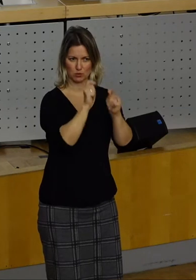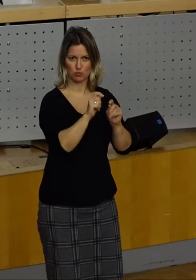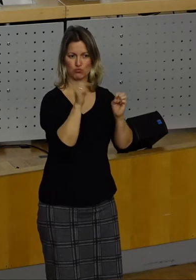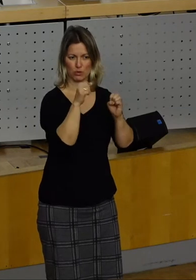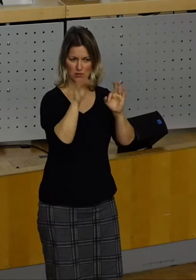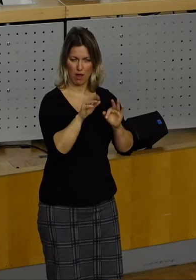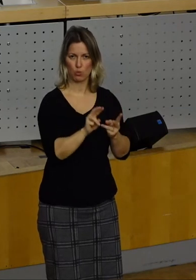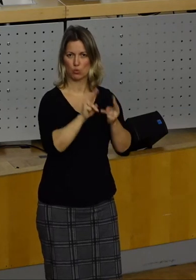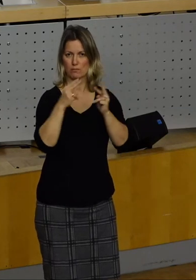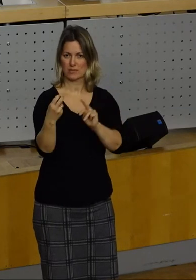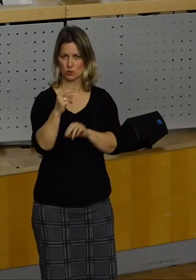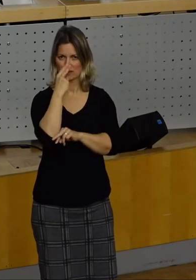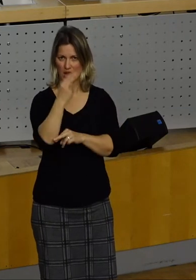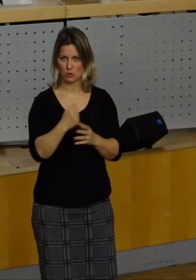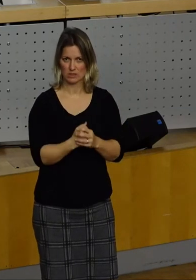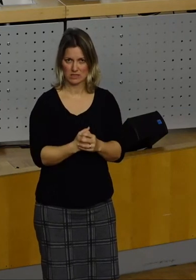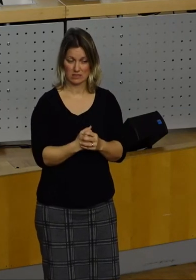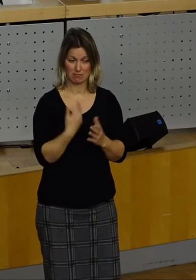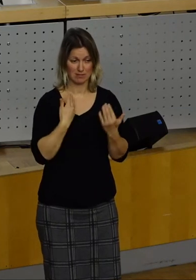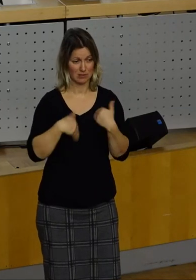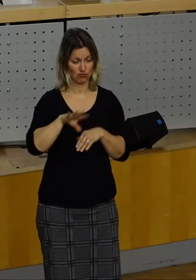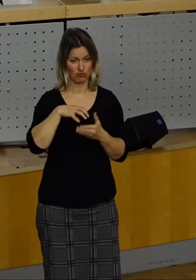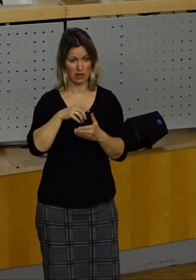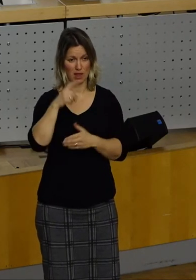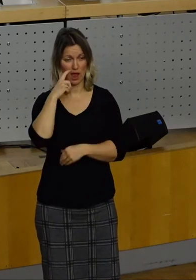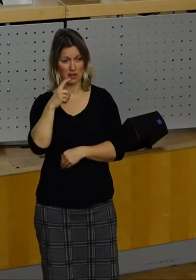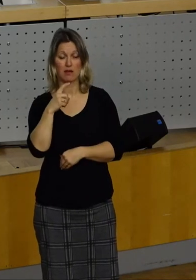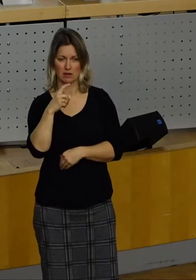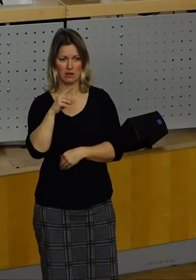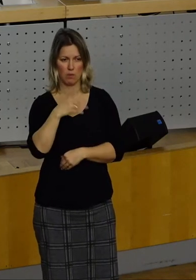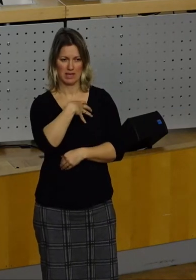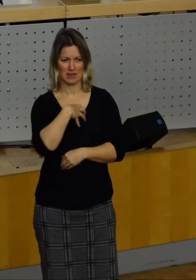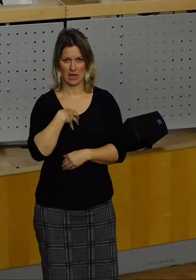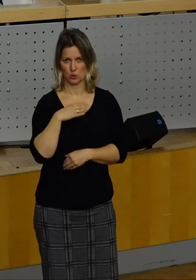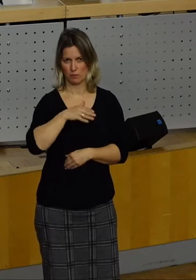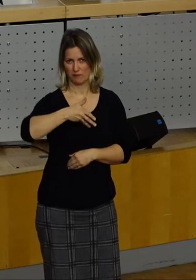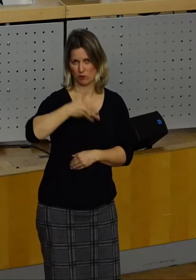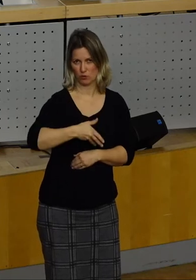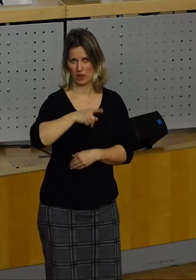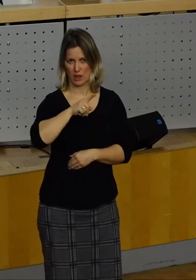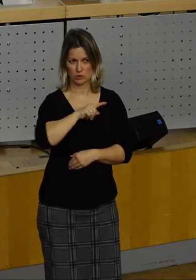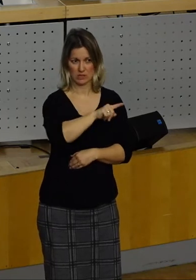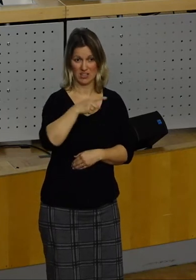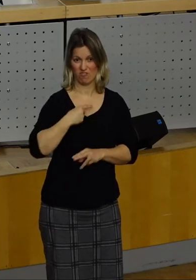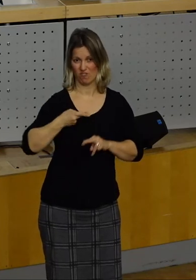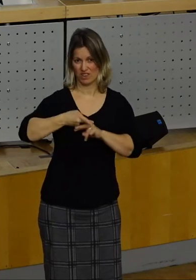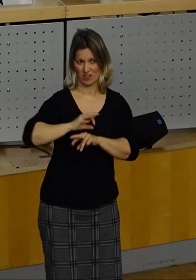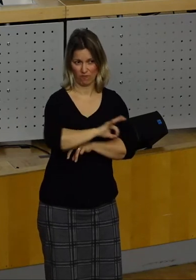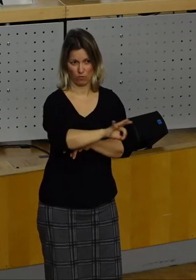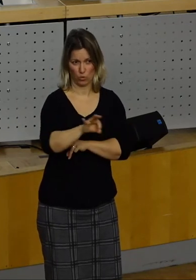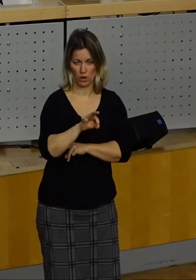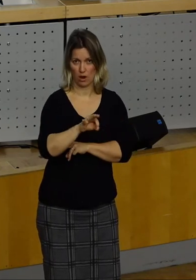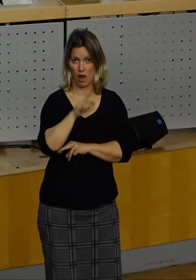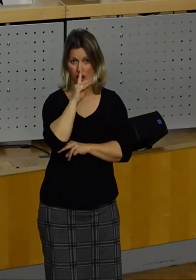Stadträte sind die für Dresdner der über 500.000 Dresdner. Natürlich sind auch jede